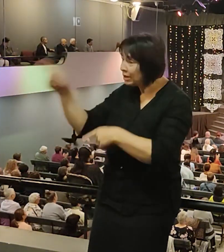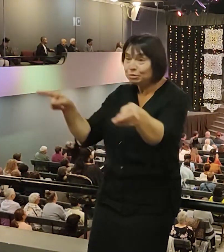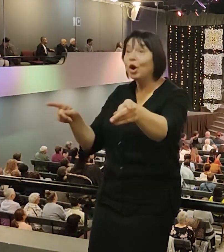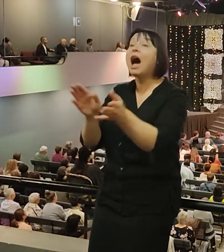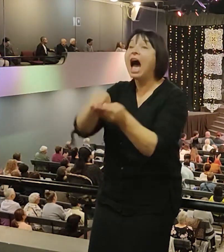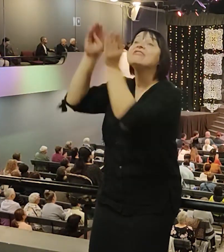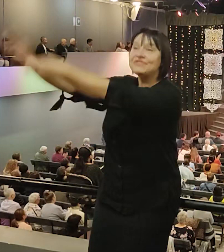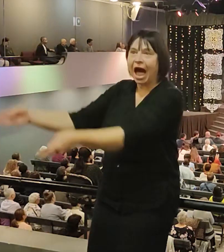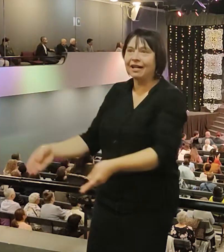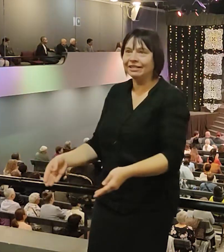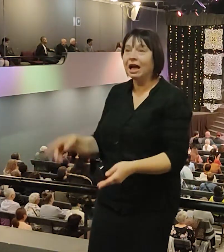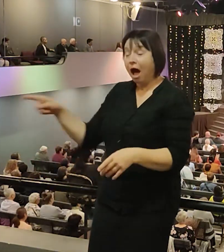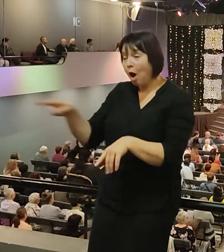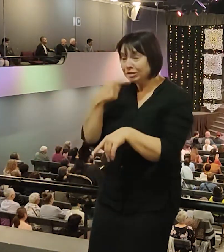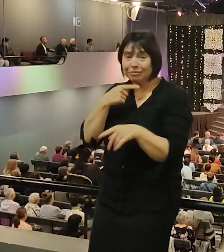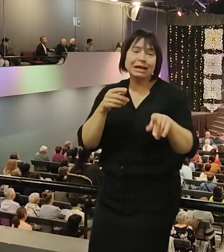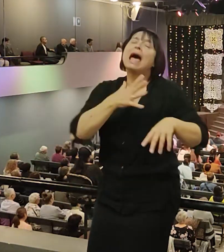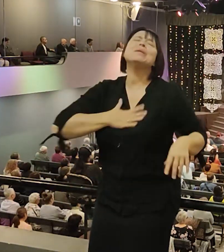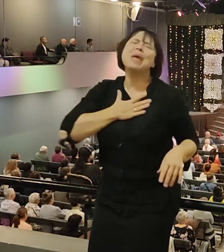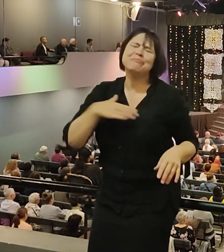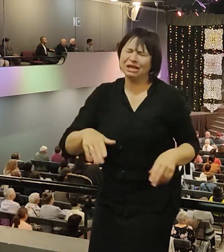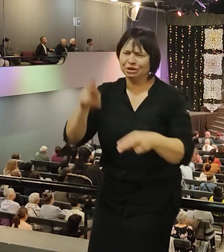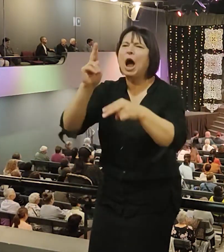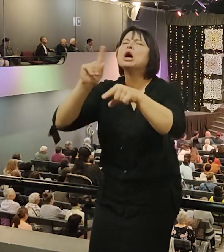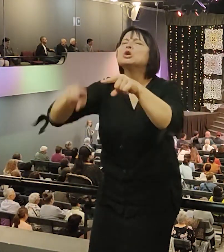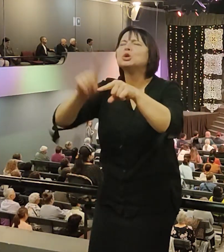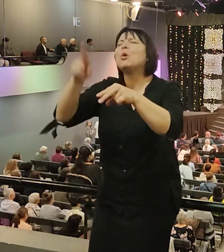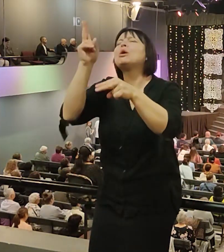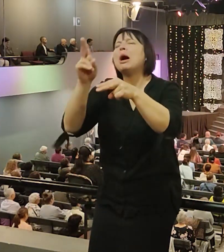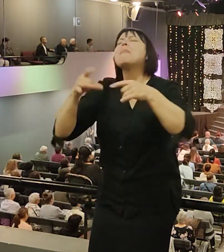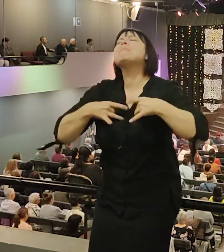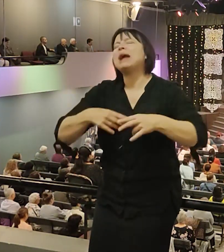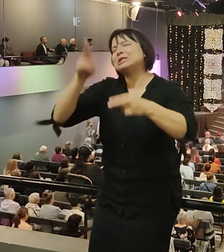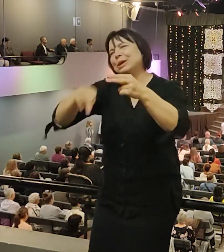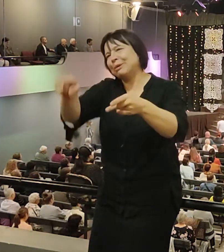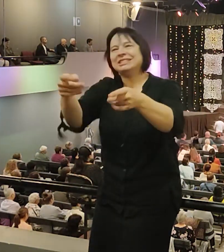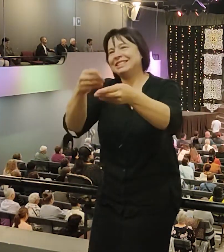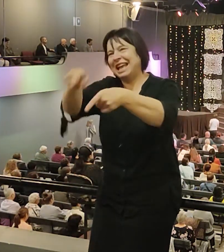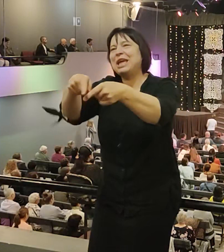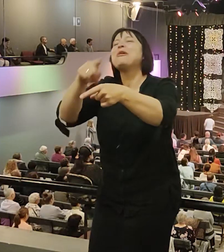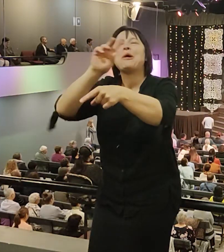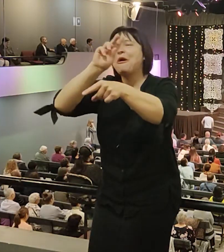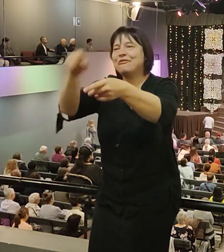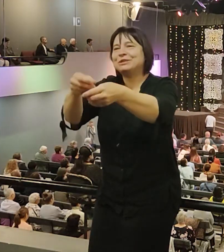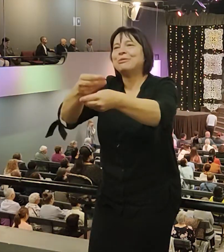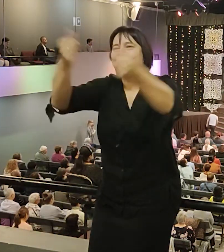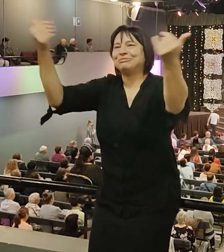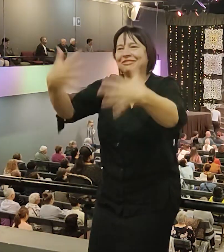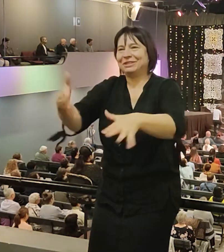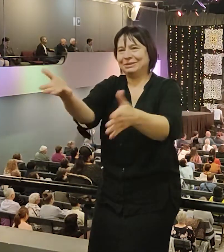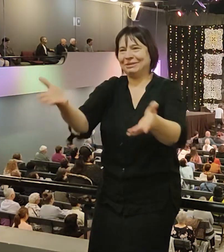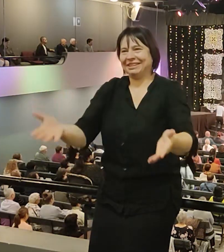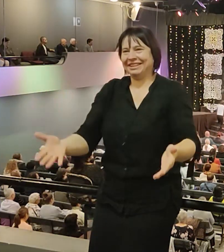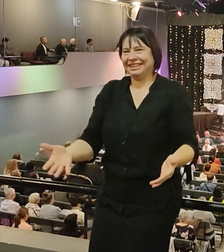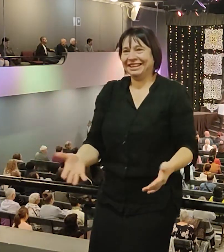И мы служим живому Богу. Вы поняли? Поэтому только на выходные эта проблема.